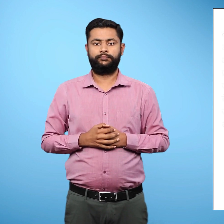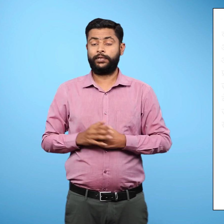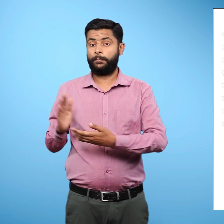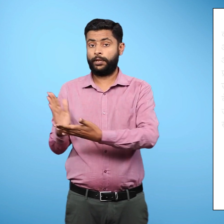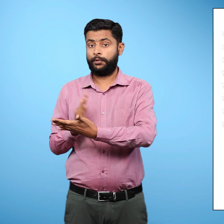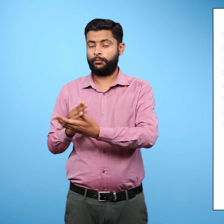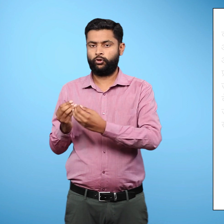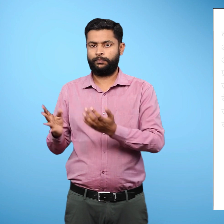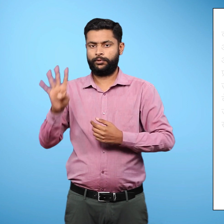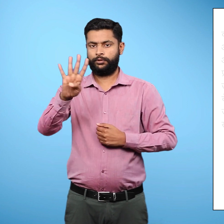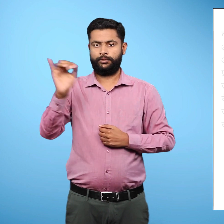प्रिष्ठ संख्या 46